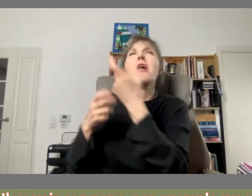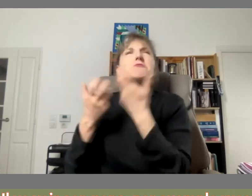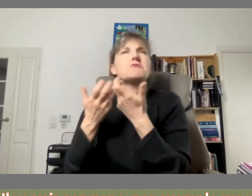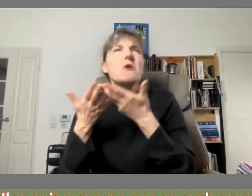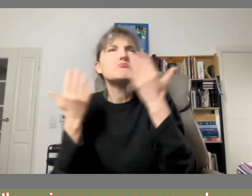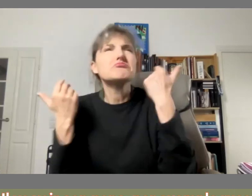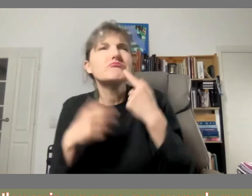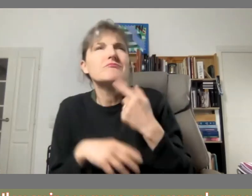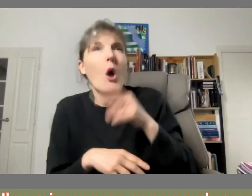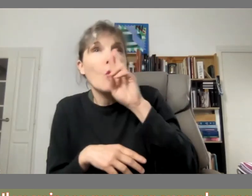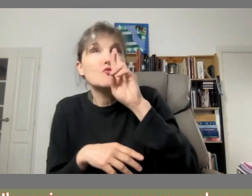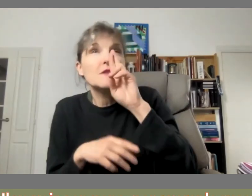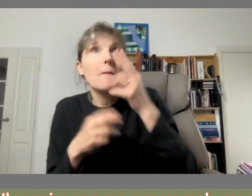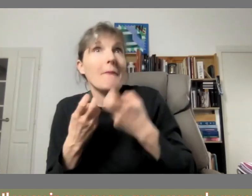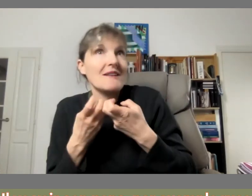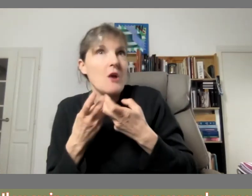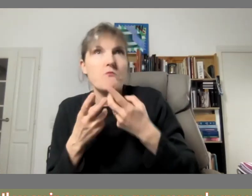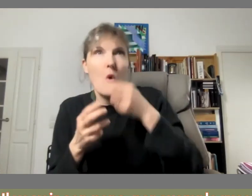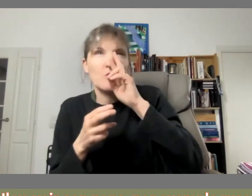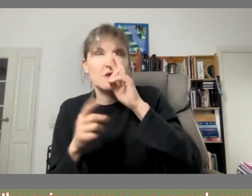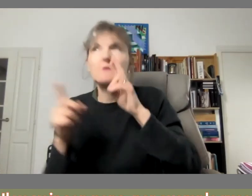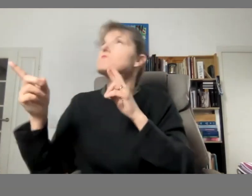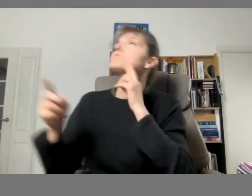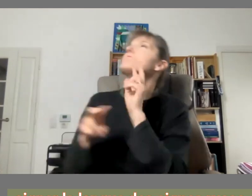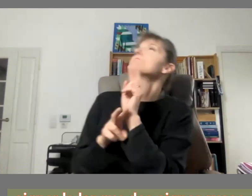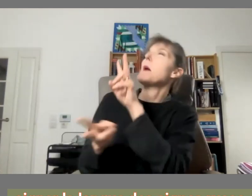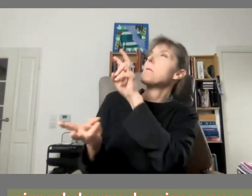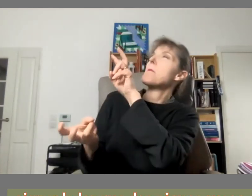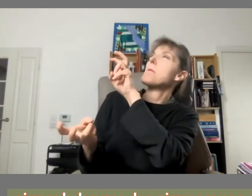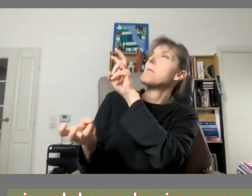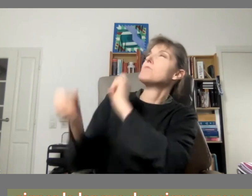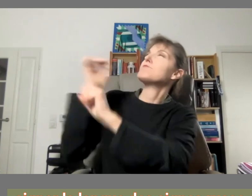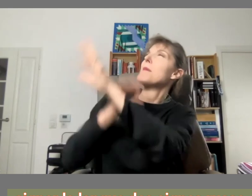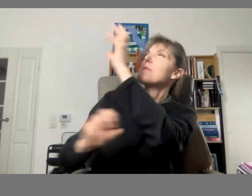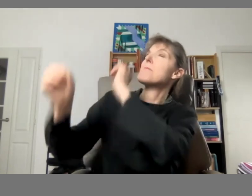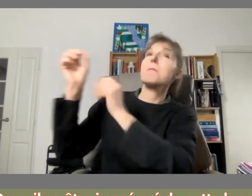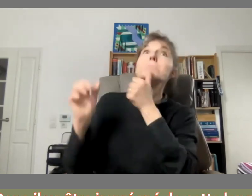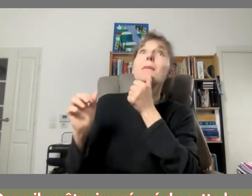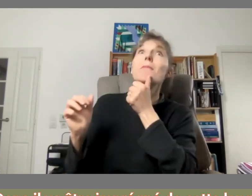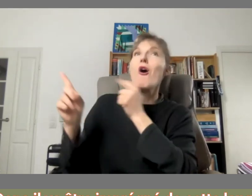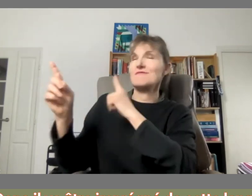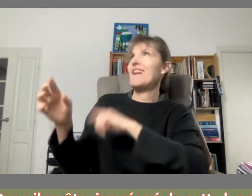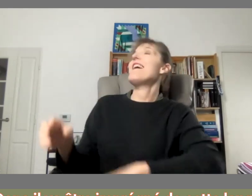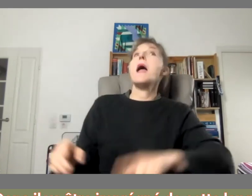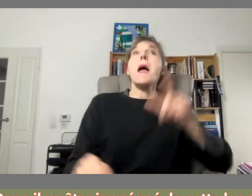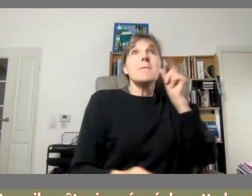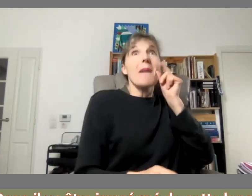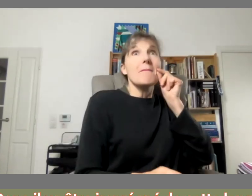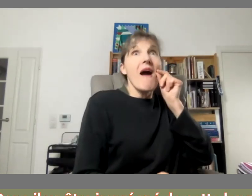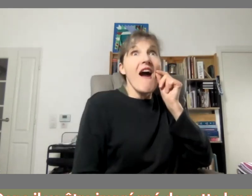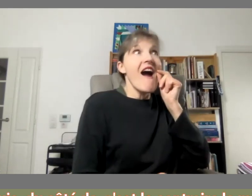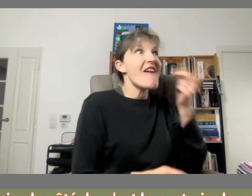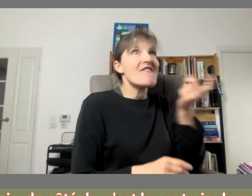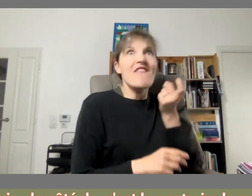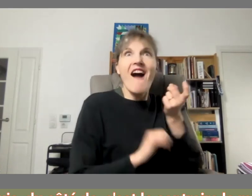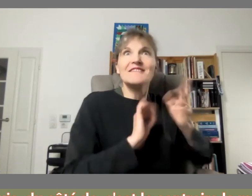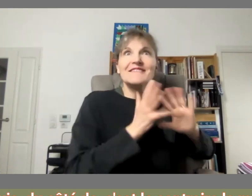voir son papa par exemple russe signer la langue des signes russe donc il va être imprégné de cette langue et puis du côté de